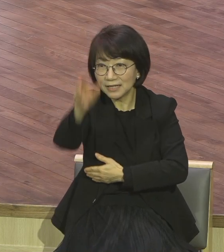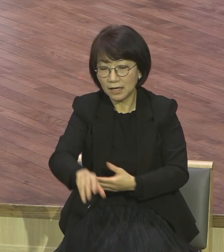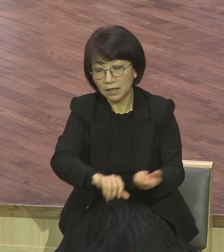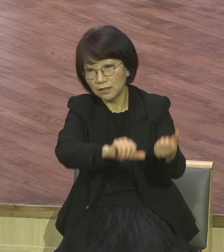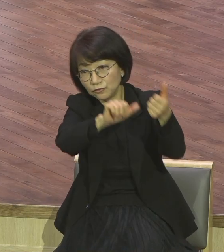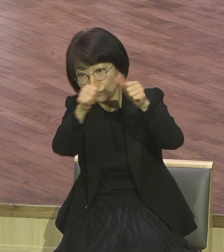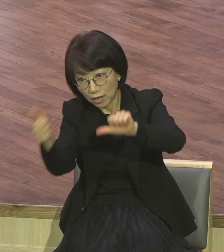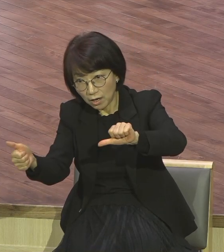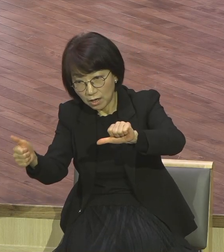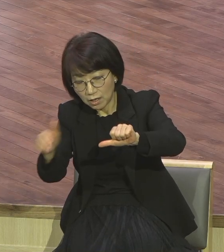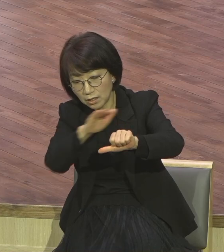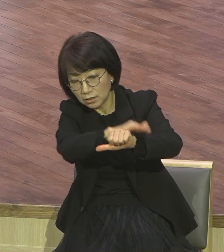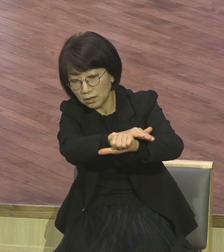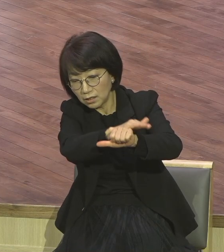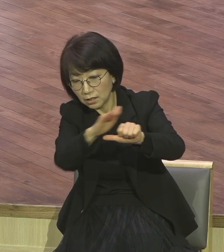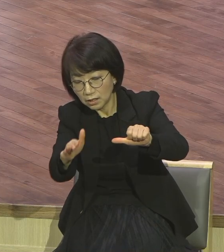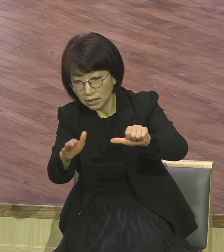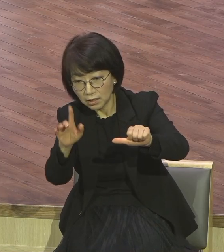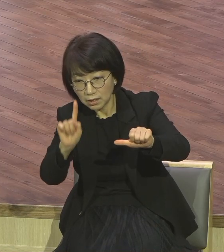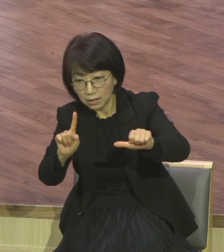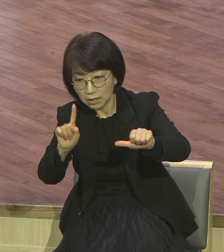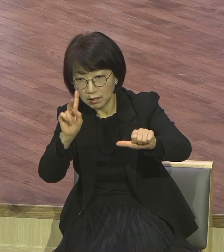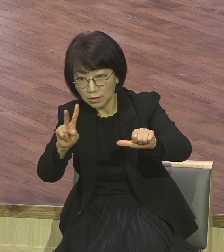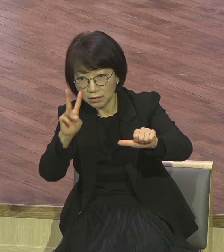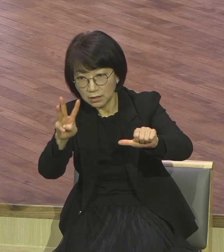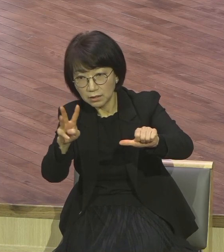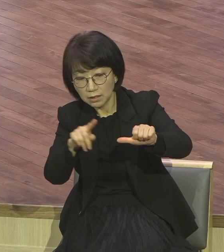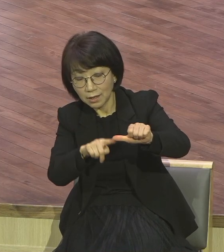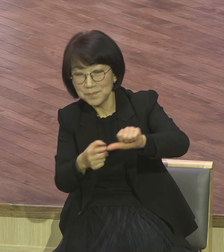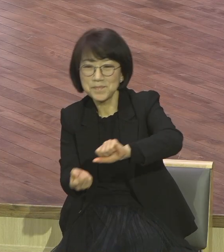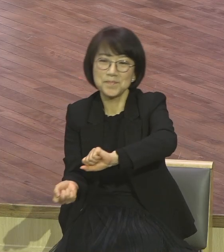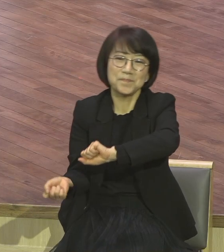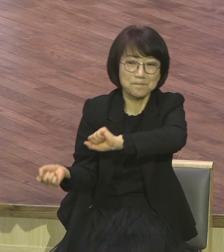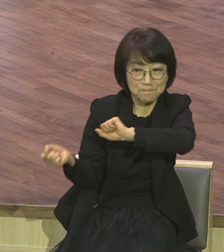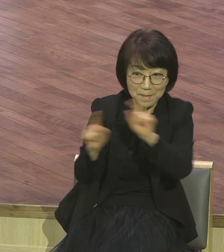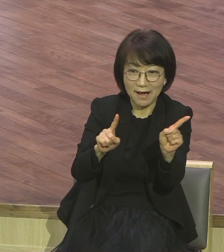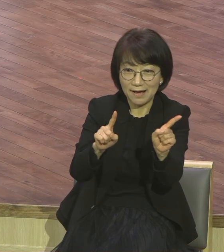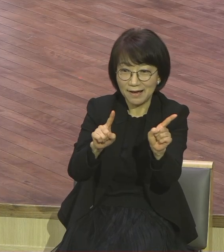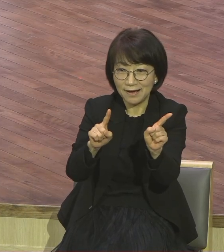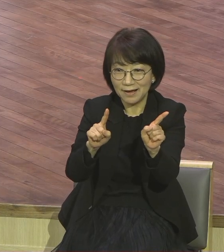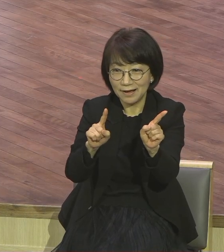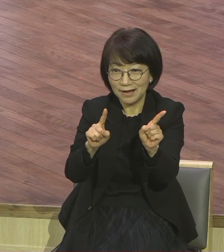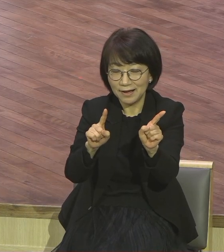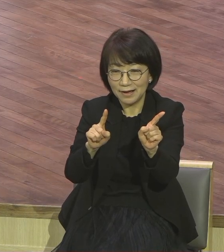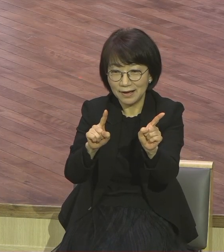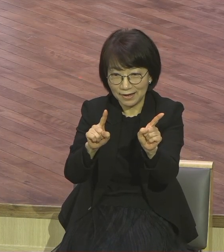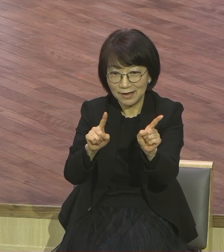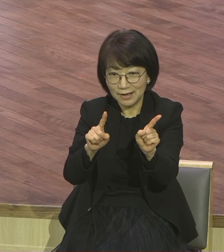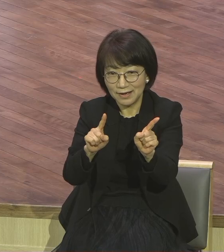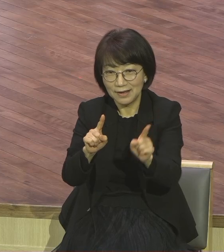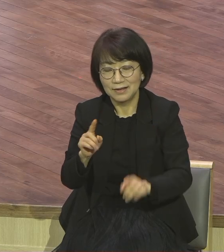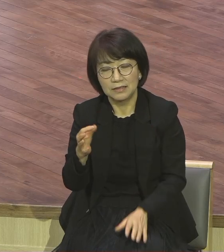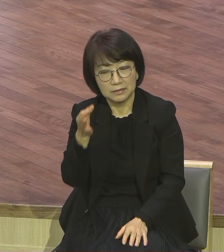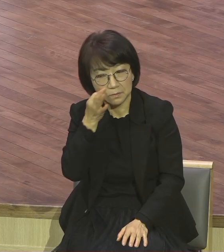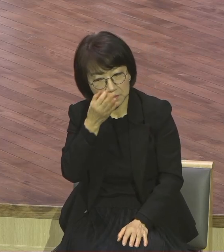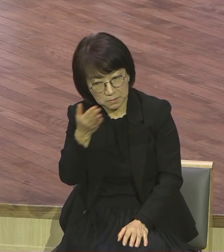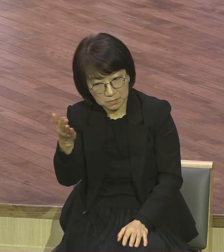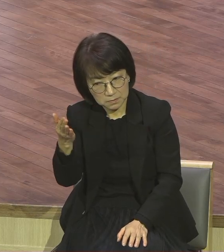땅 안에 묻혀 있다가 살 날 그 기적밖에 없다. 너희들이 보여줄 거예요. 한마디로